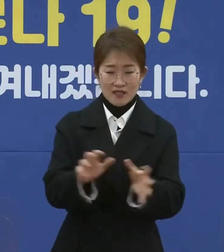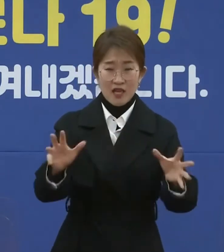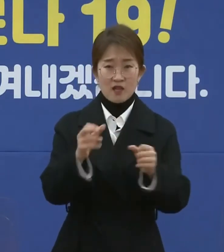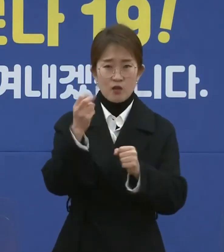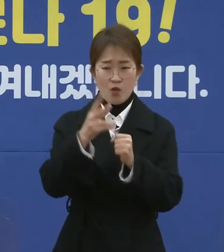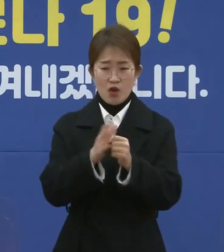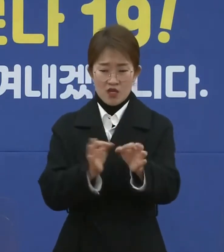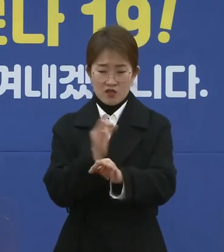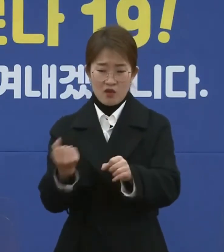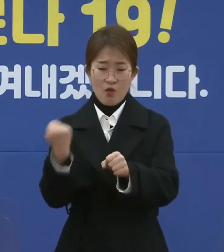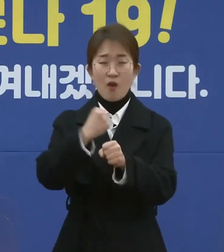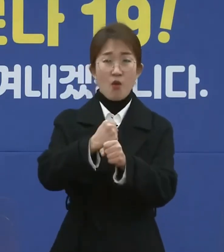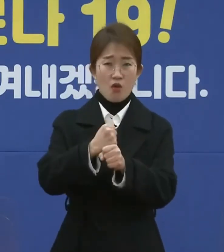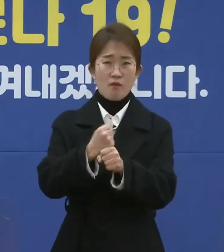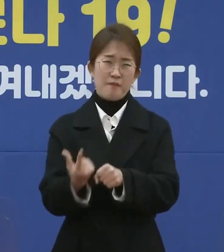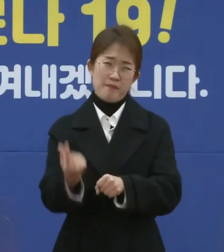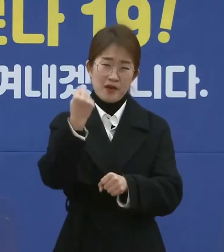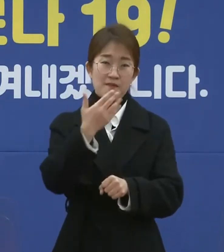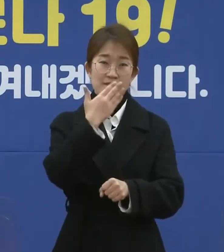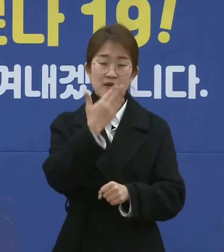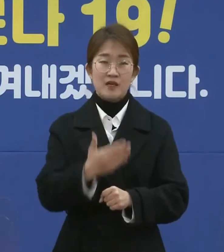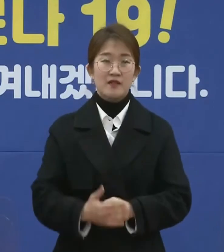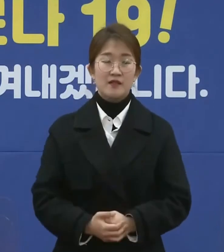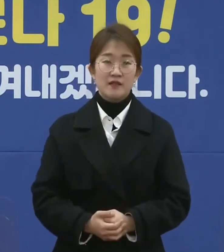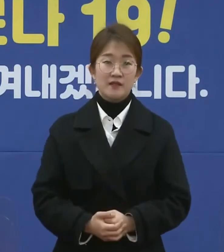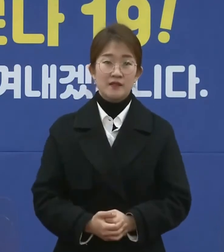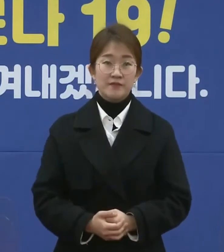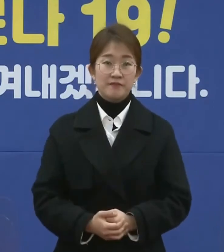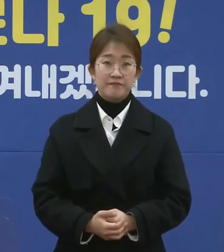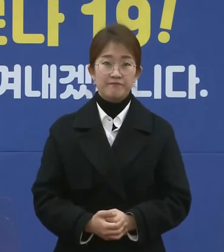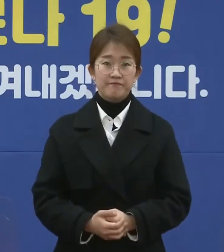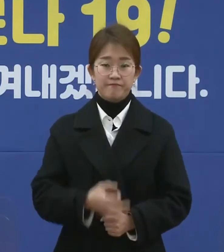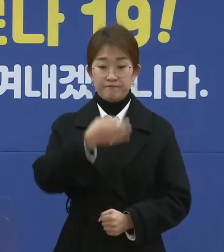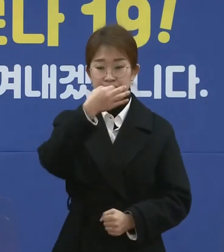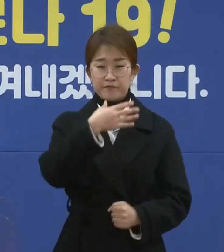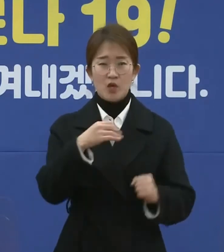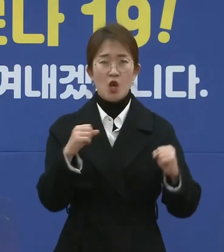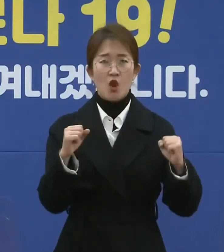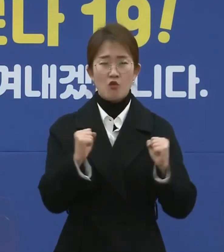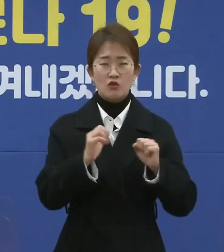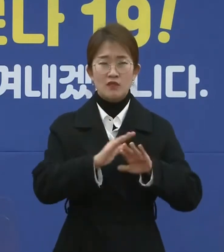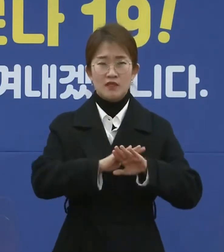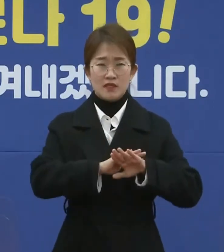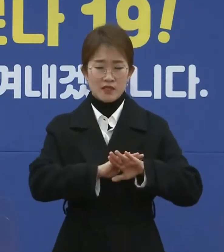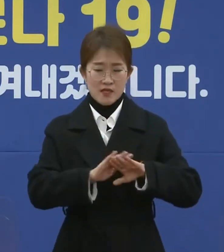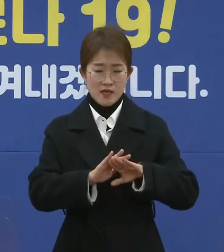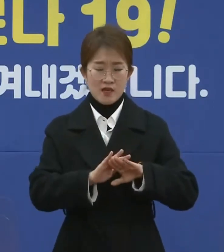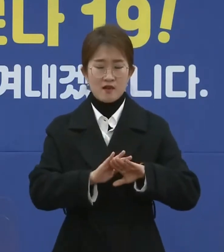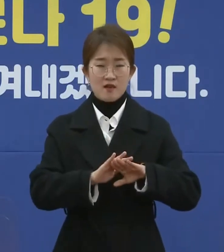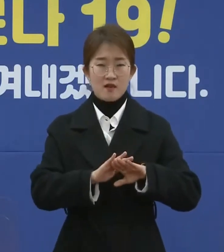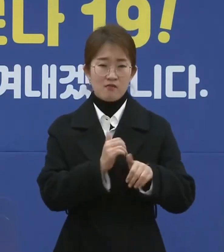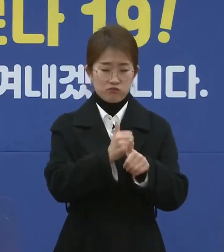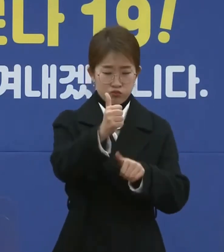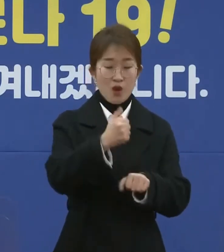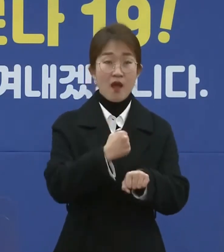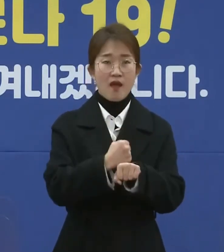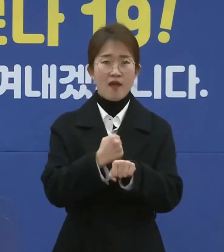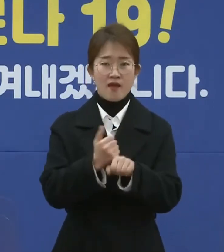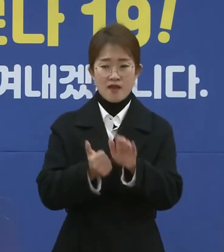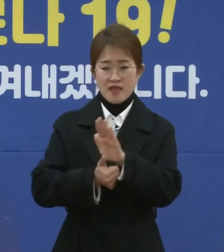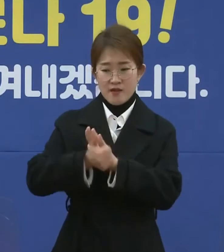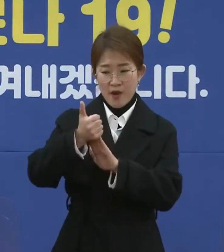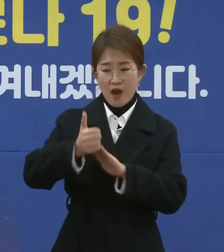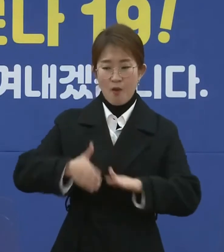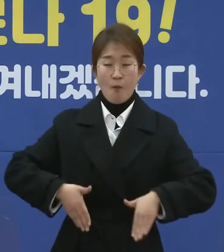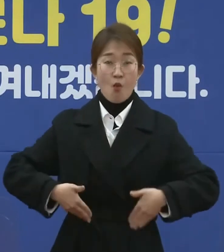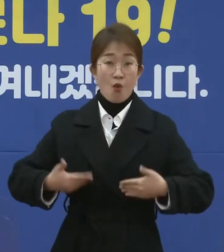회복을 앞당길 수 있습니다. 힘든 겨울을 슬기롭게 견디고 희망의 봄을 맞이할 수